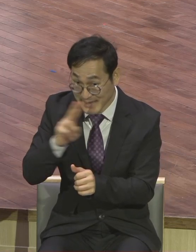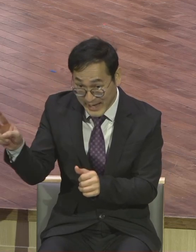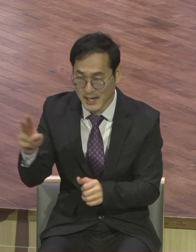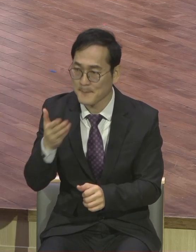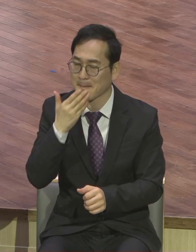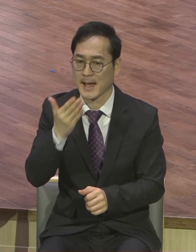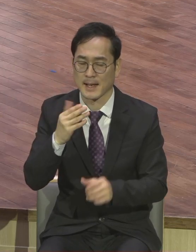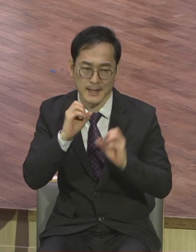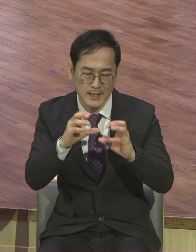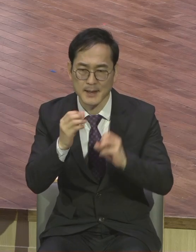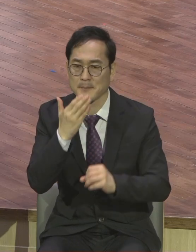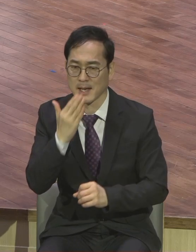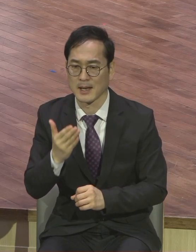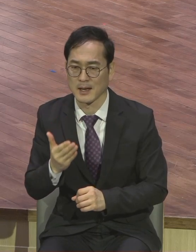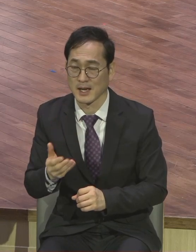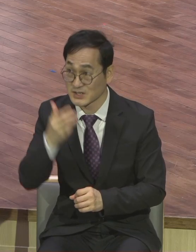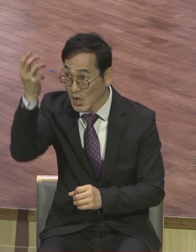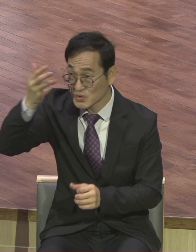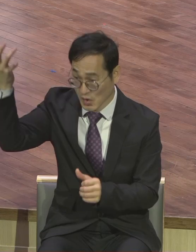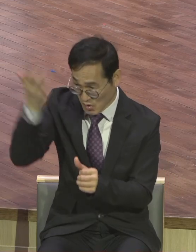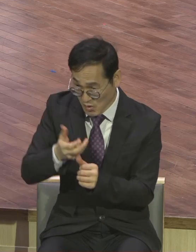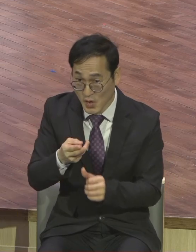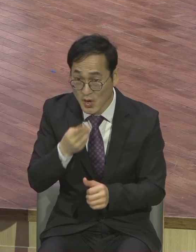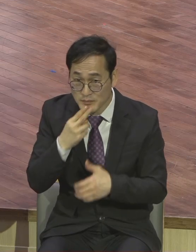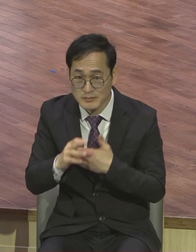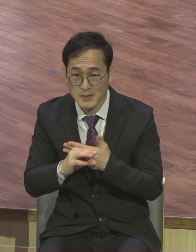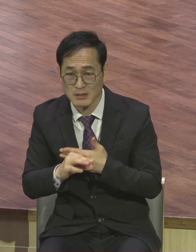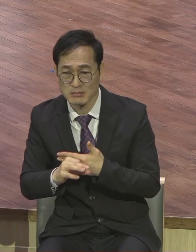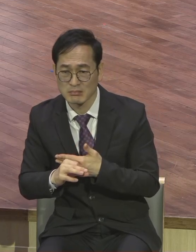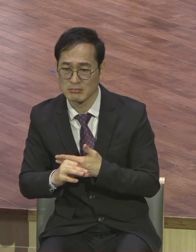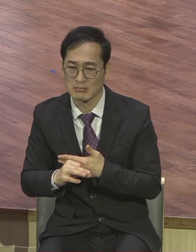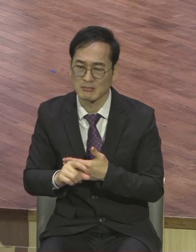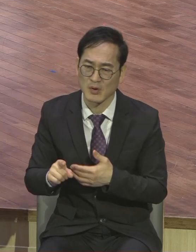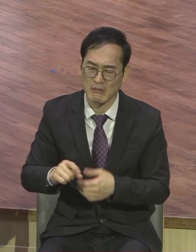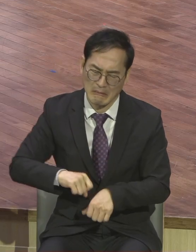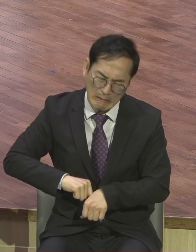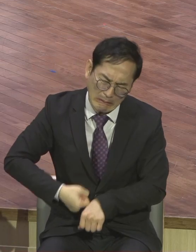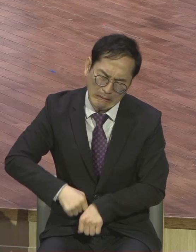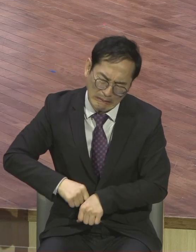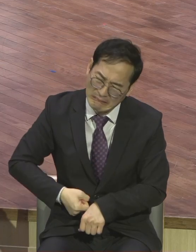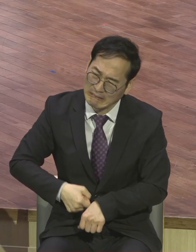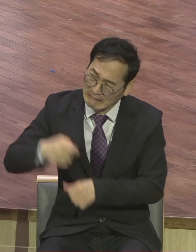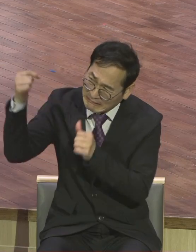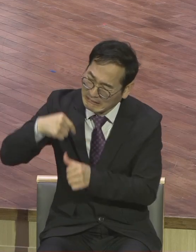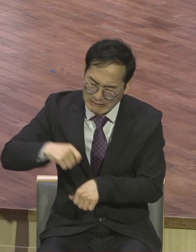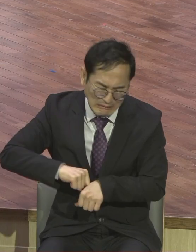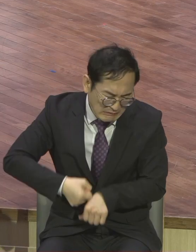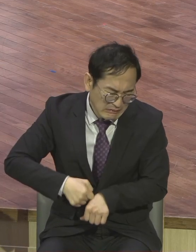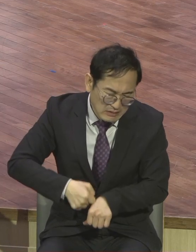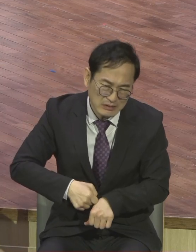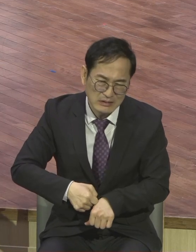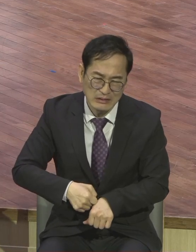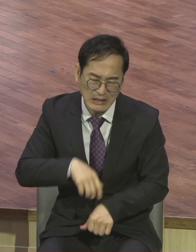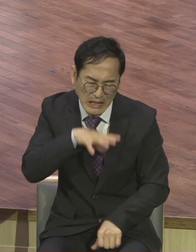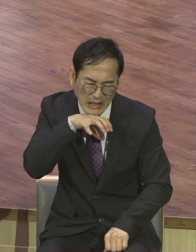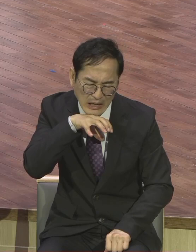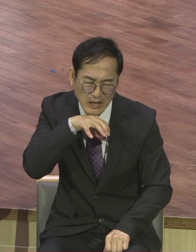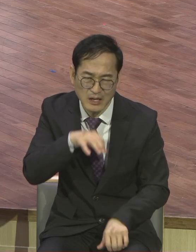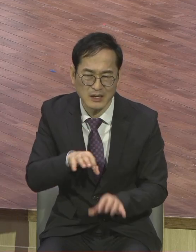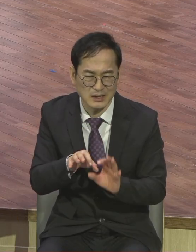아무 마음에 감동도 없으면서 어쩔 수 없는 분위기 때문에 흉내는 될지 몰라도 이 일을 위해서